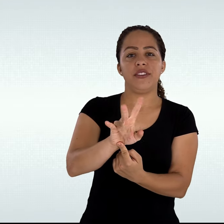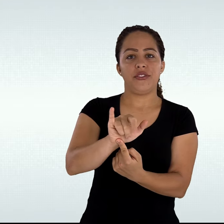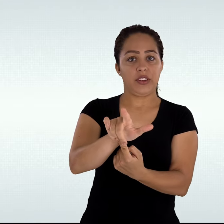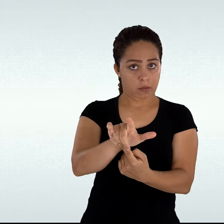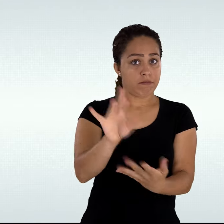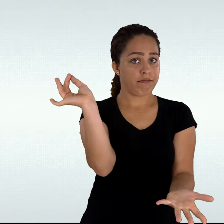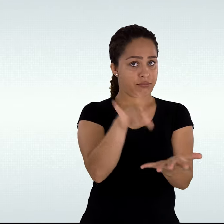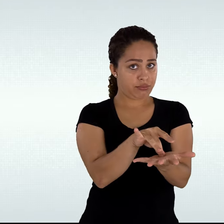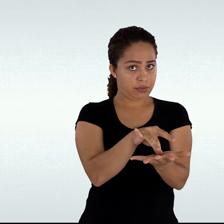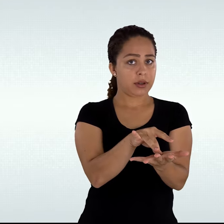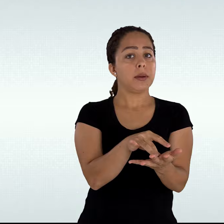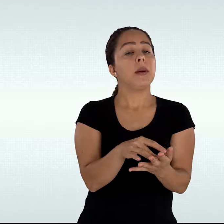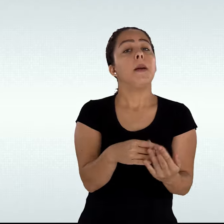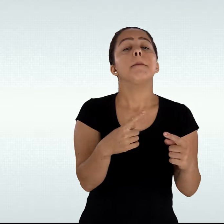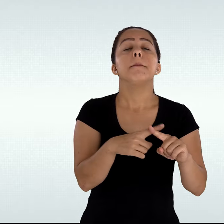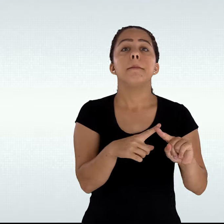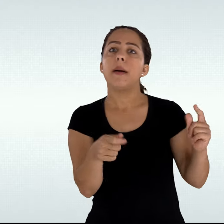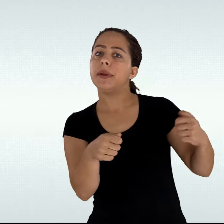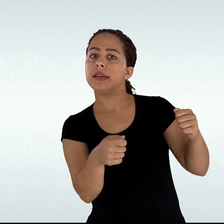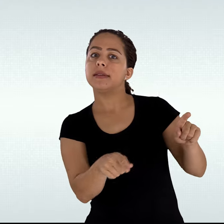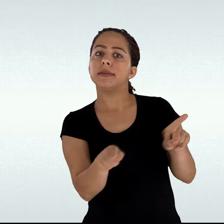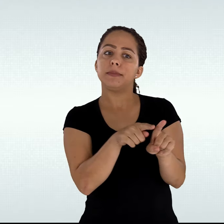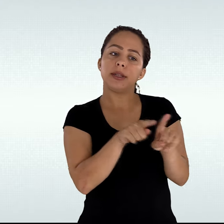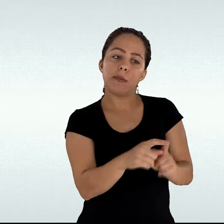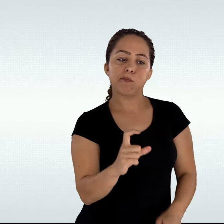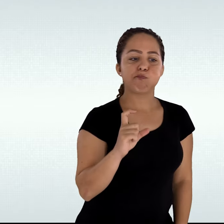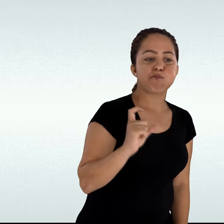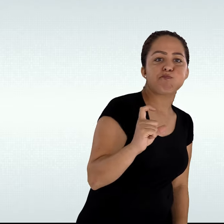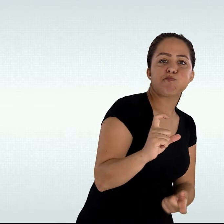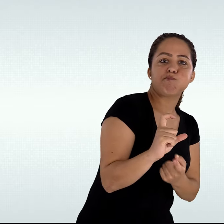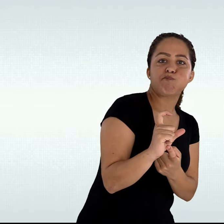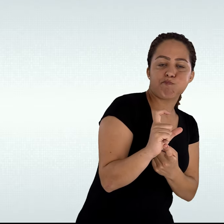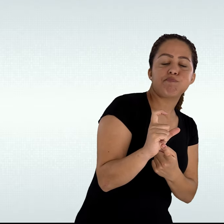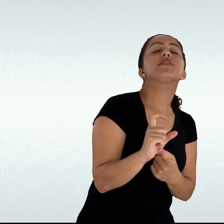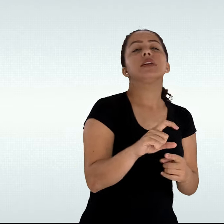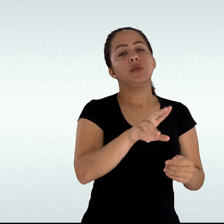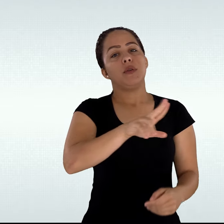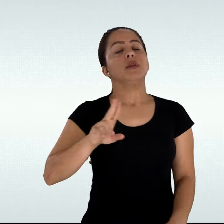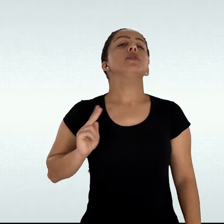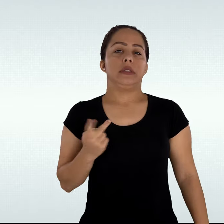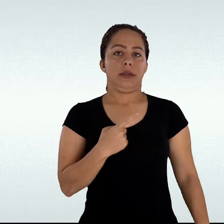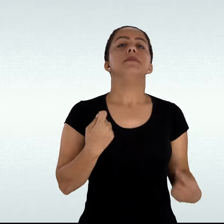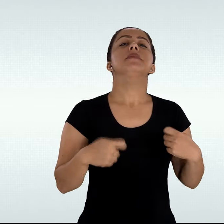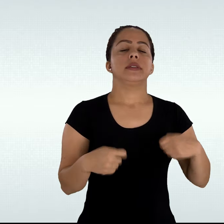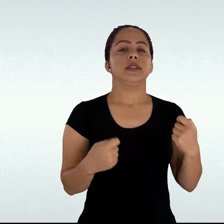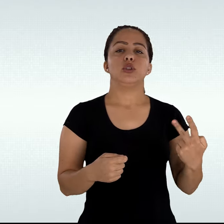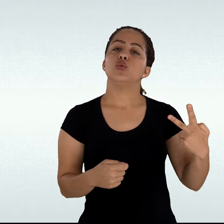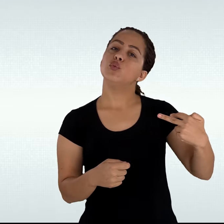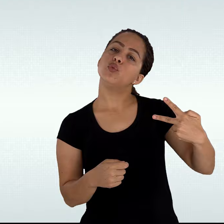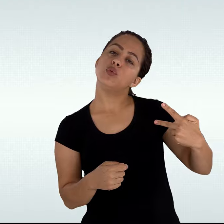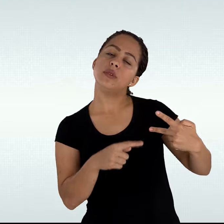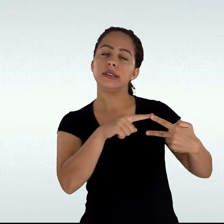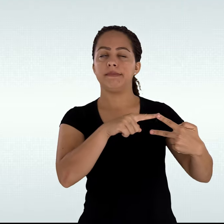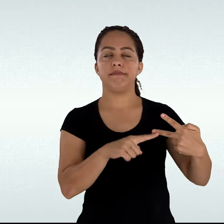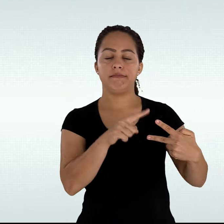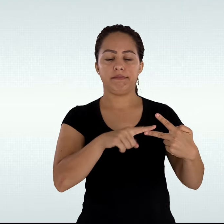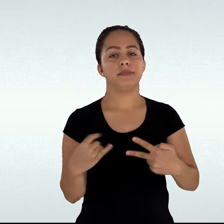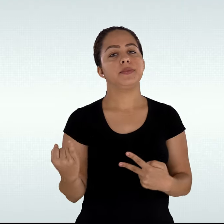oficiais garantindo concomitantemente com igual ou maior destaque a referência ao nome social. armed DID OUT